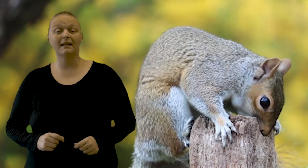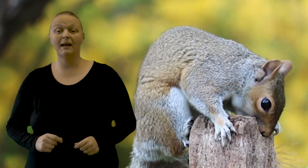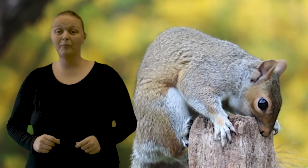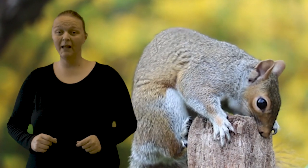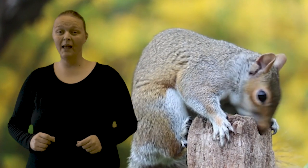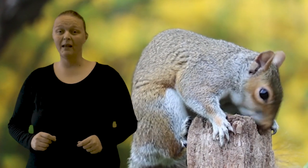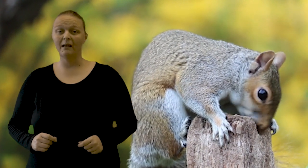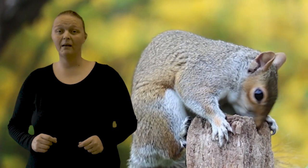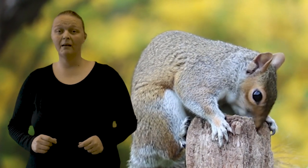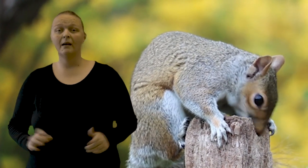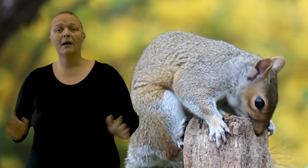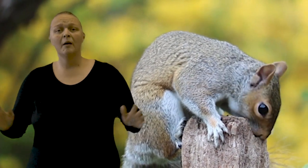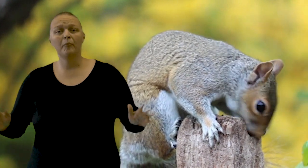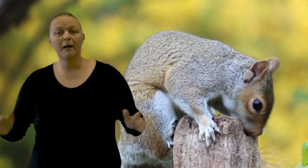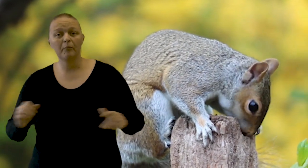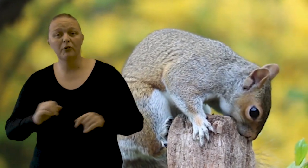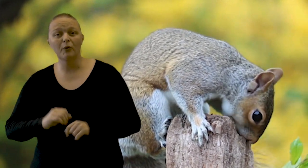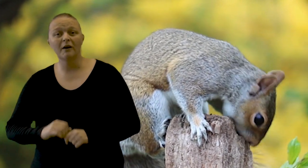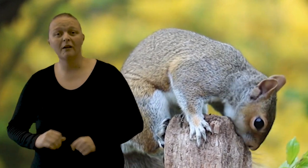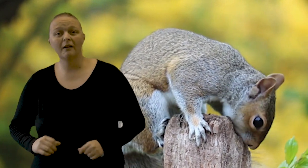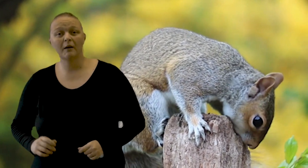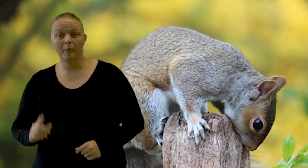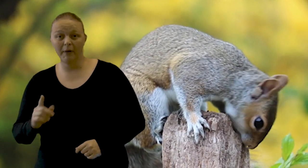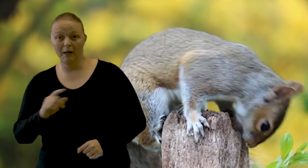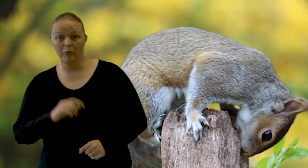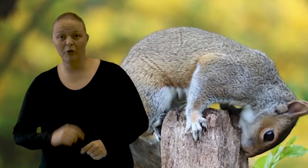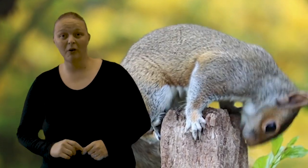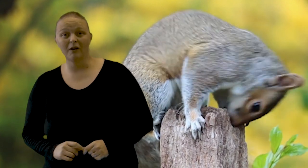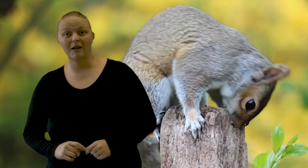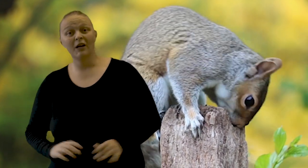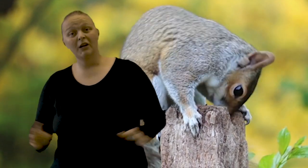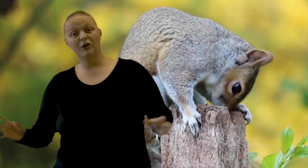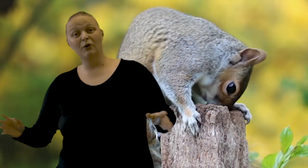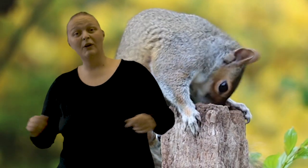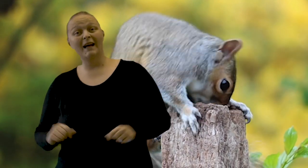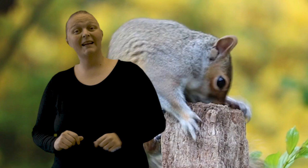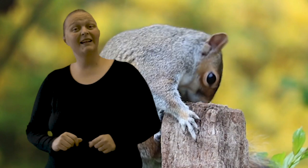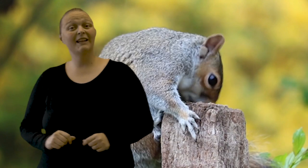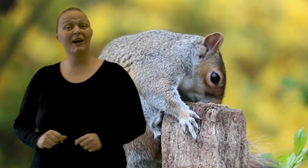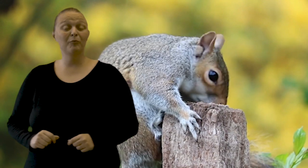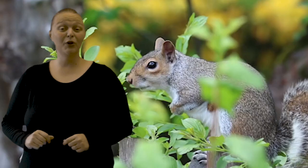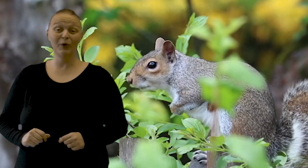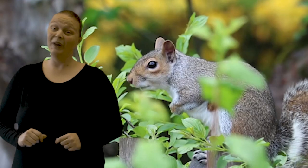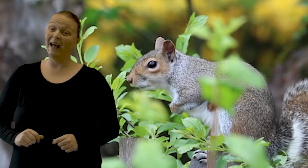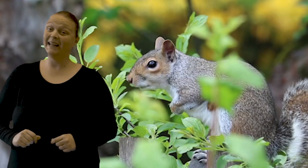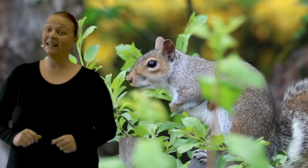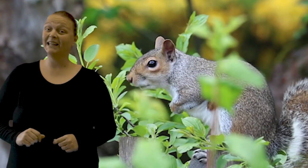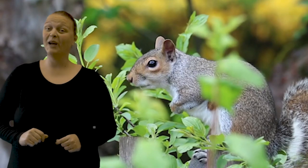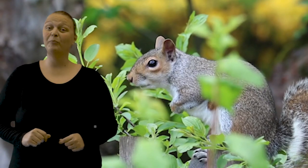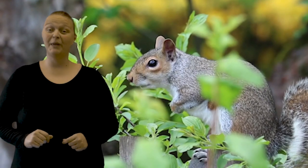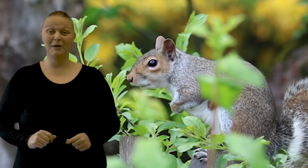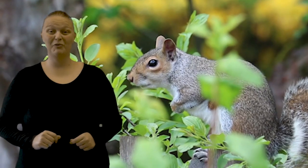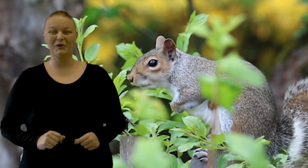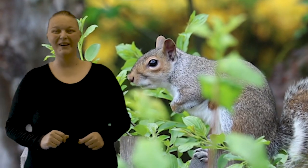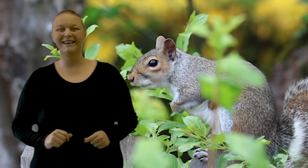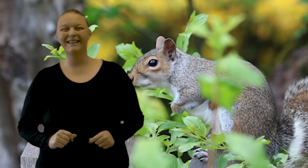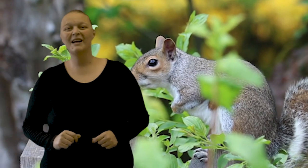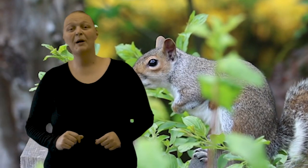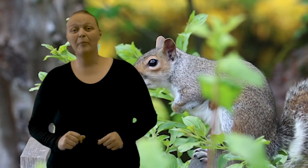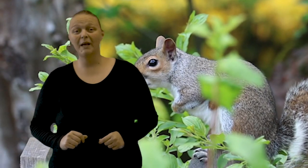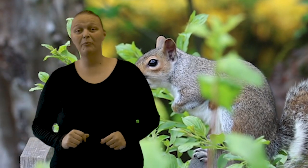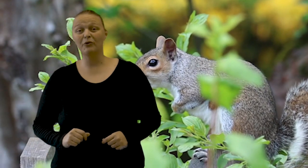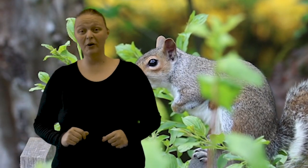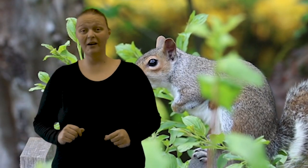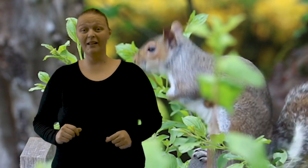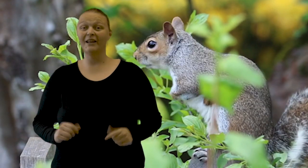-die-dittle-dum day. Peep squirrel, peep squirrel, do-die-dittle-dum, do-die-dittle-dum. Peep squirrel,